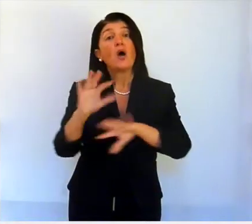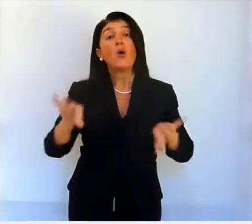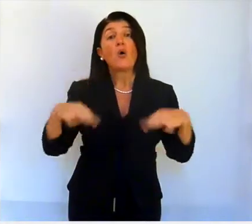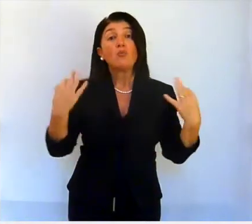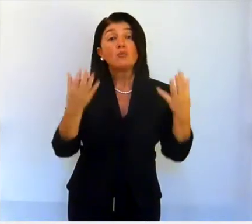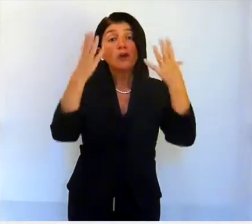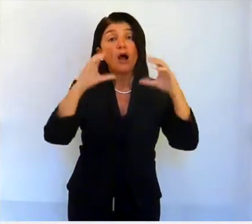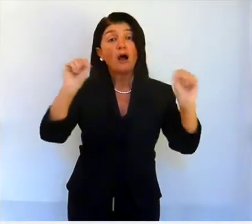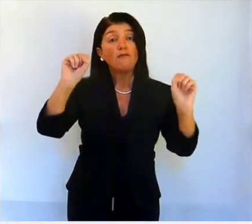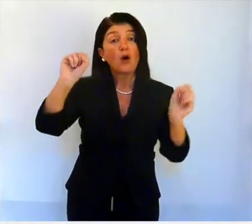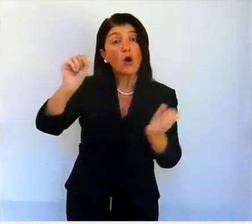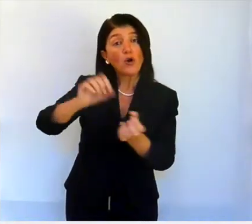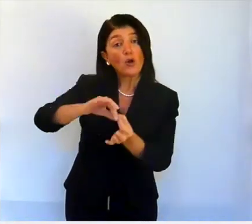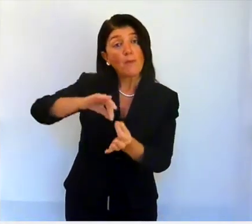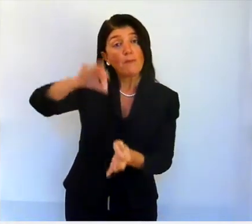cm.